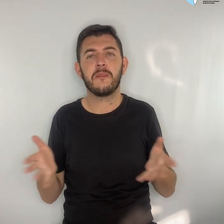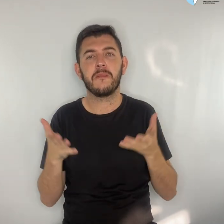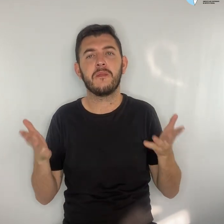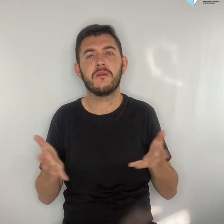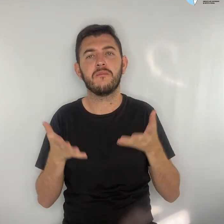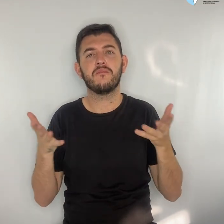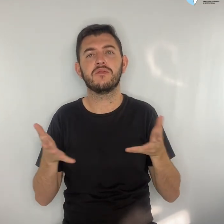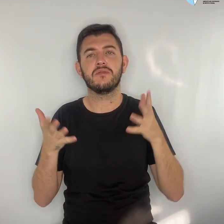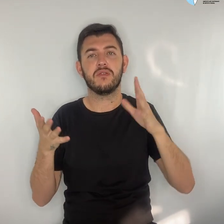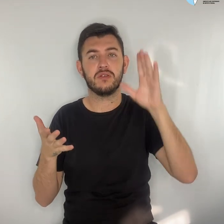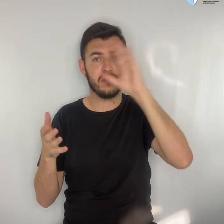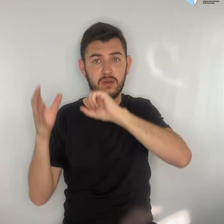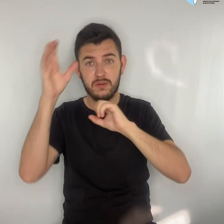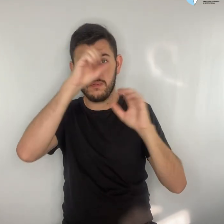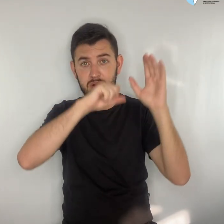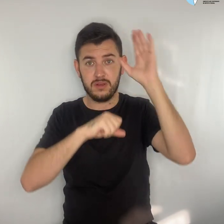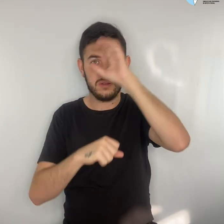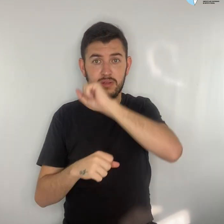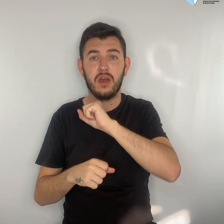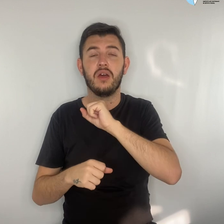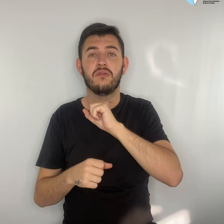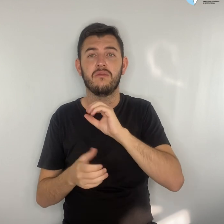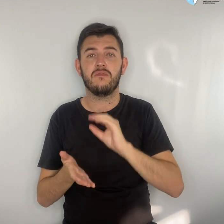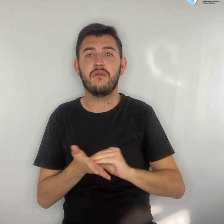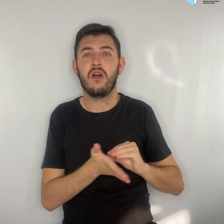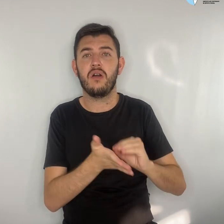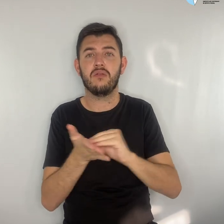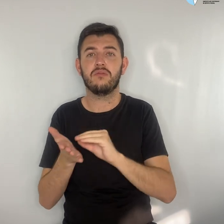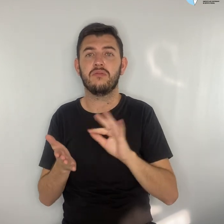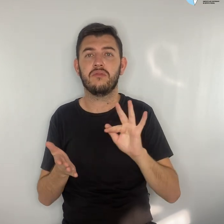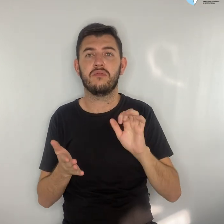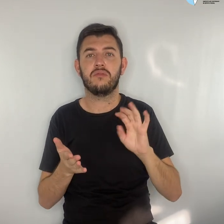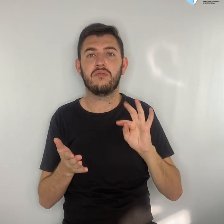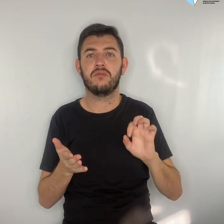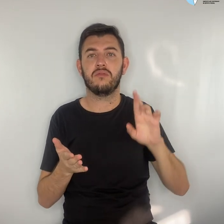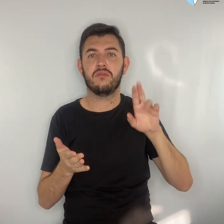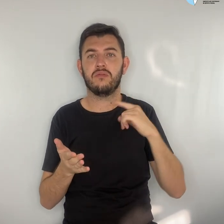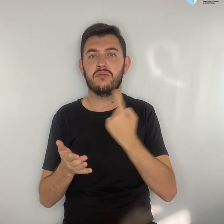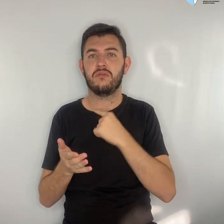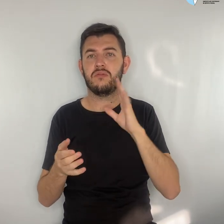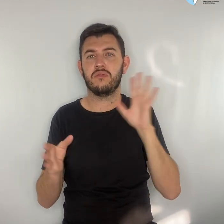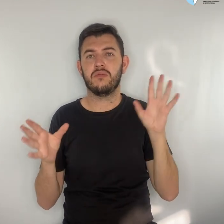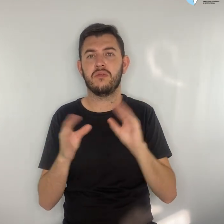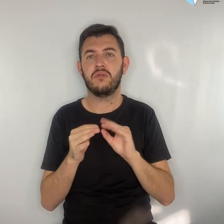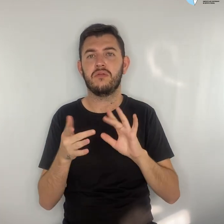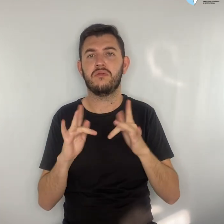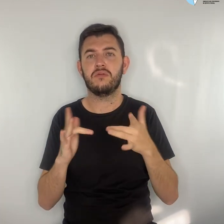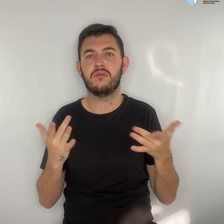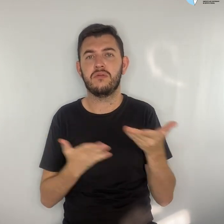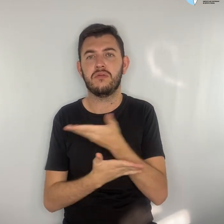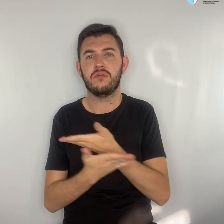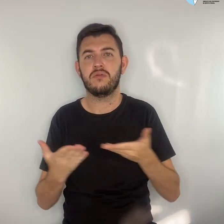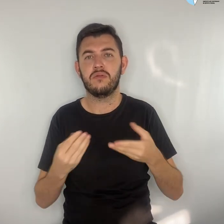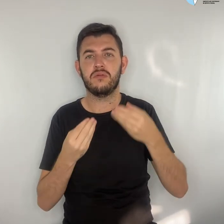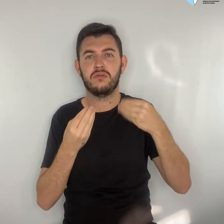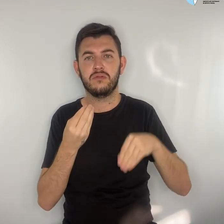aprendizado. São fatores que se interconectam e prejudicam diretamente a